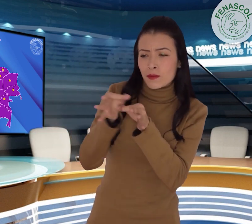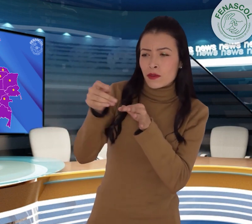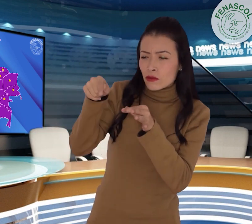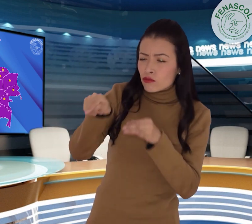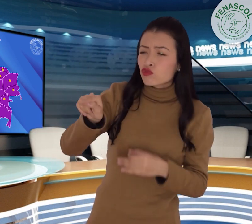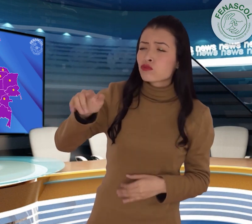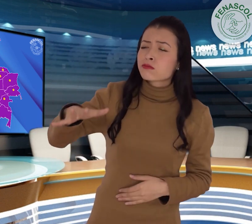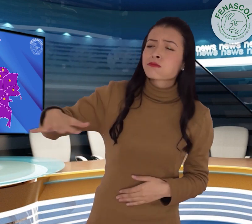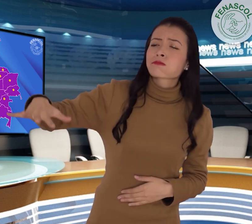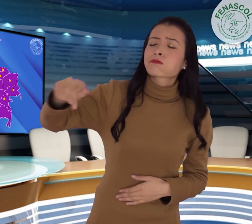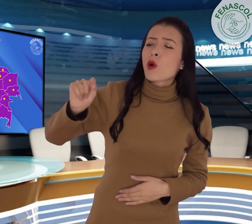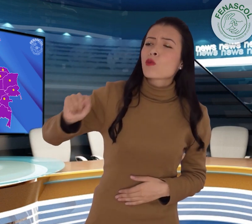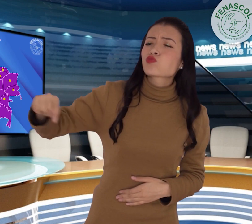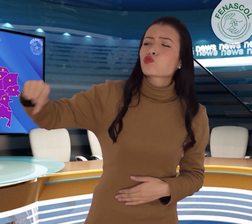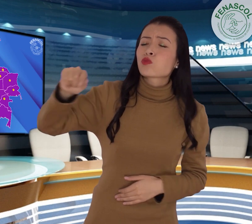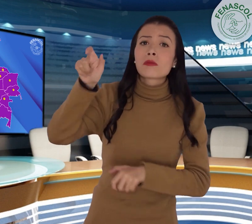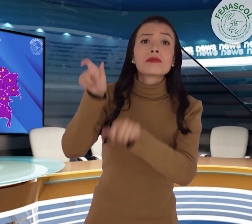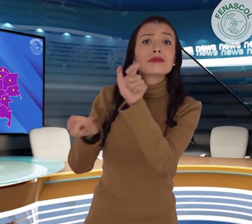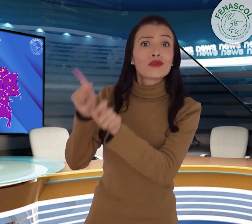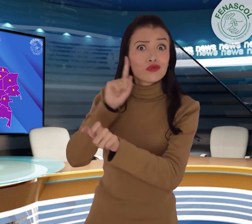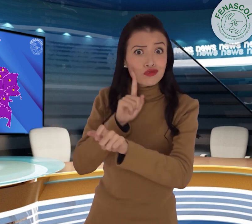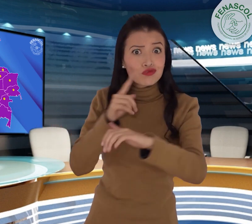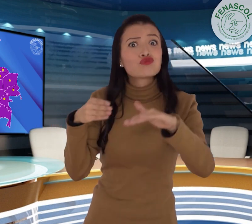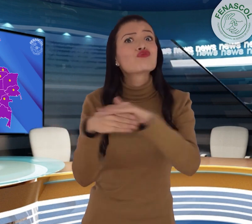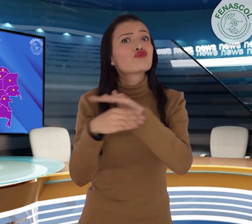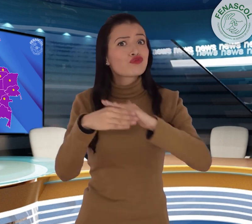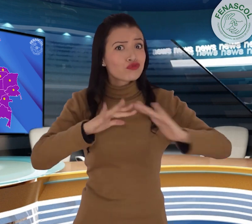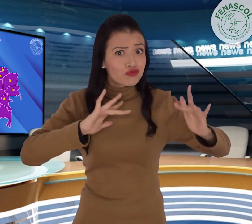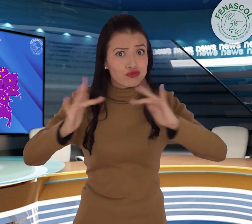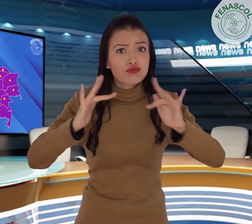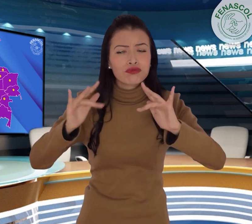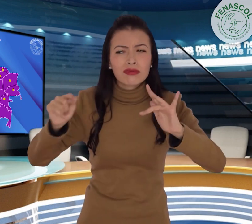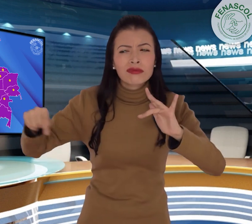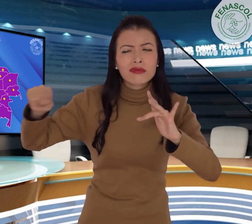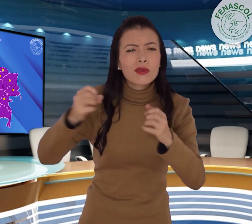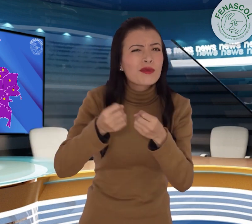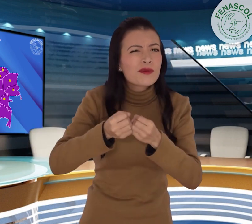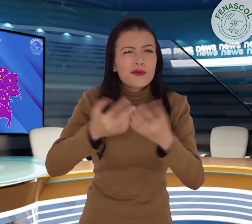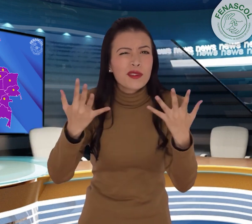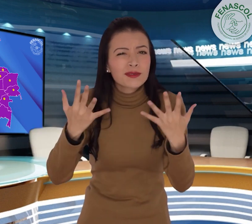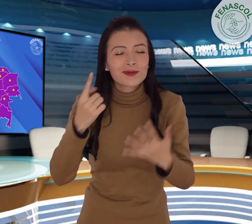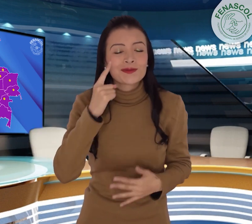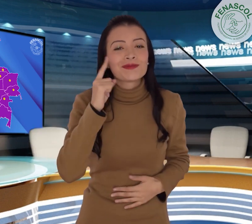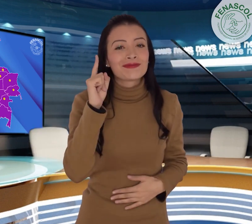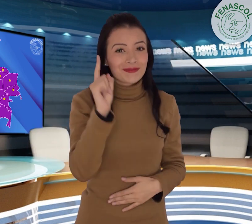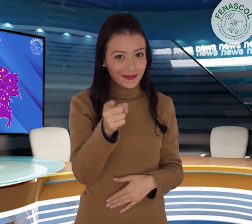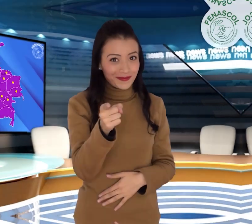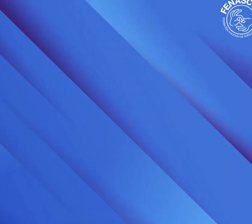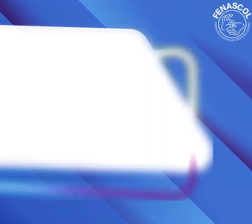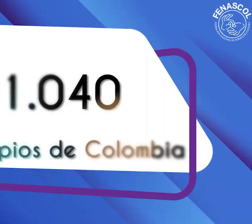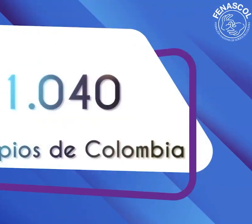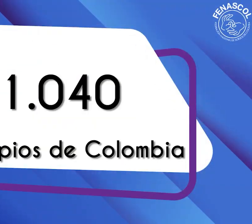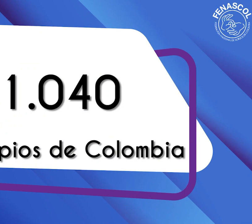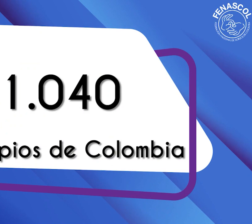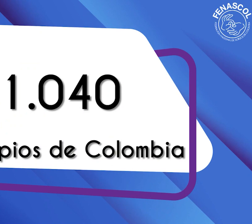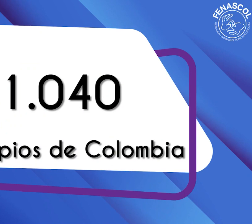municipios en todo el territorio colombiano. Veamos desde cuántos se están comunicando. 1.040